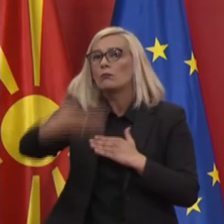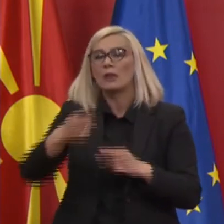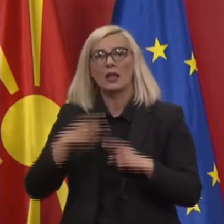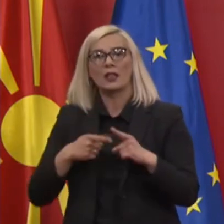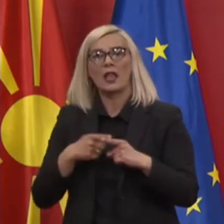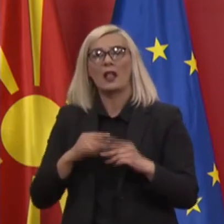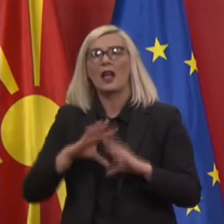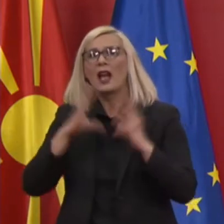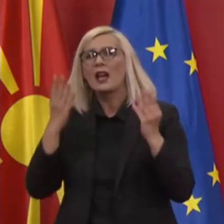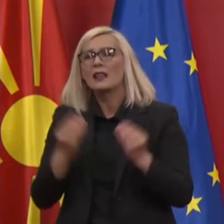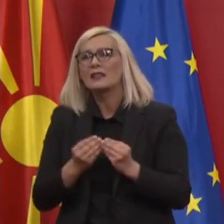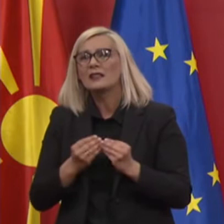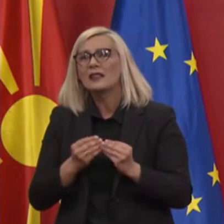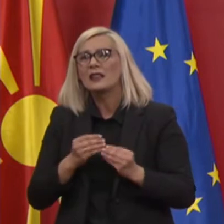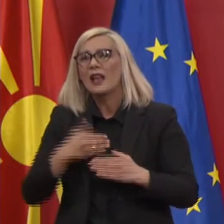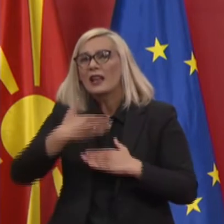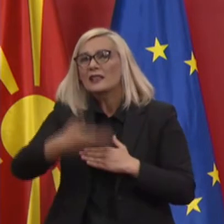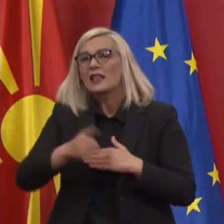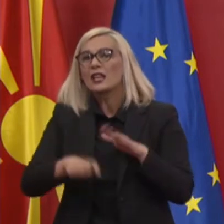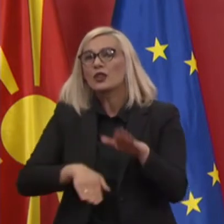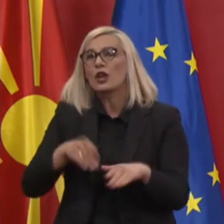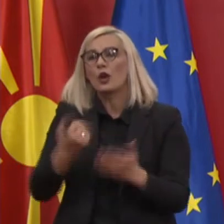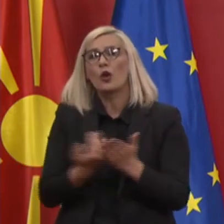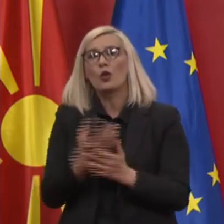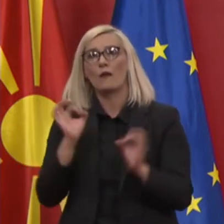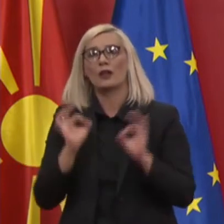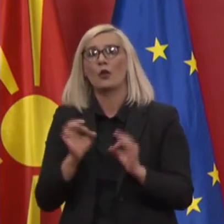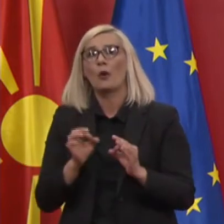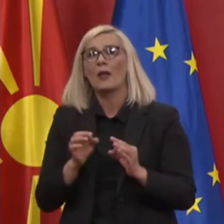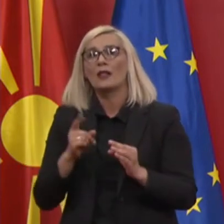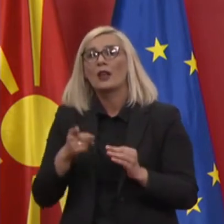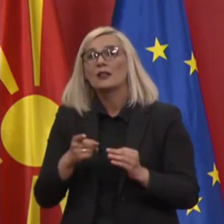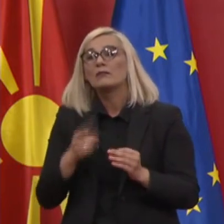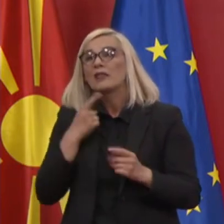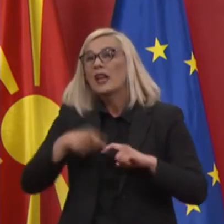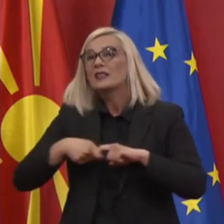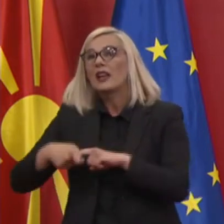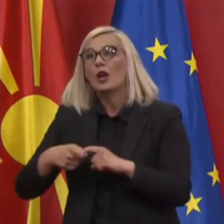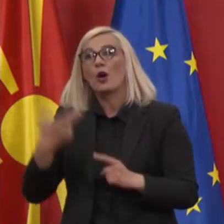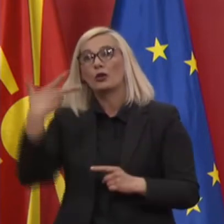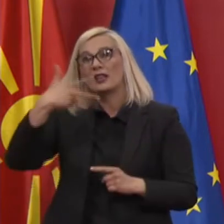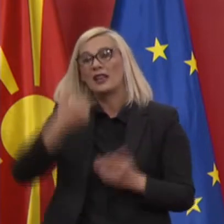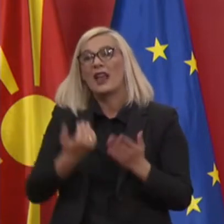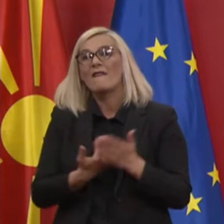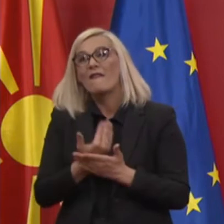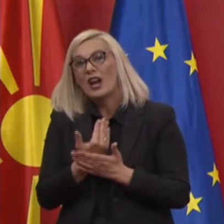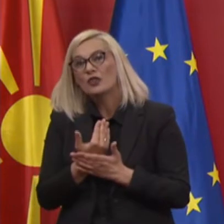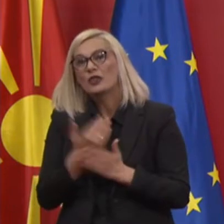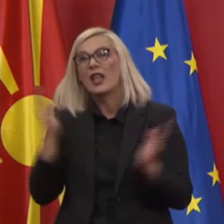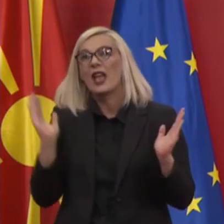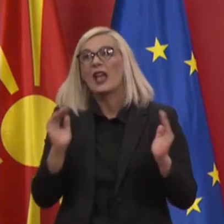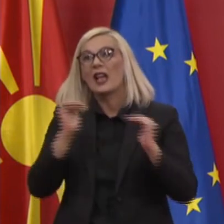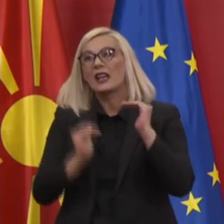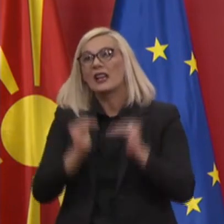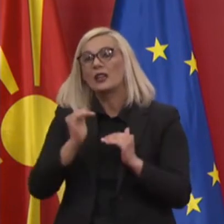Сите следни чекори кон новата нормалност ке зависат од три најважни критериуми. Прво,